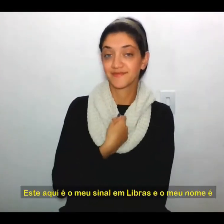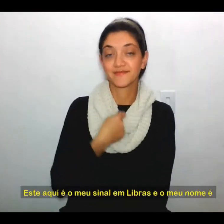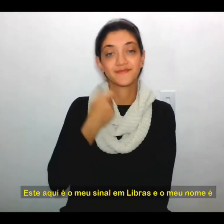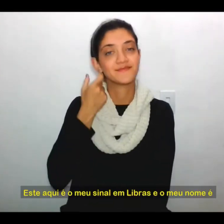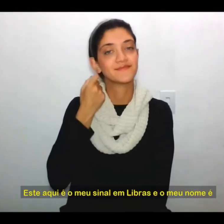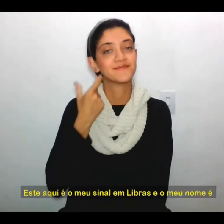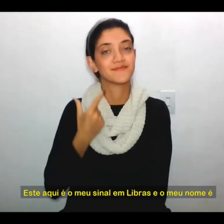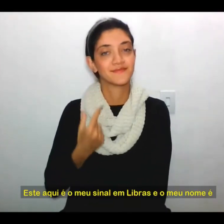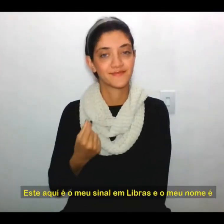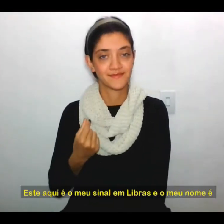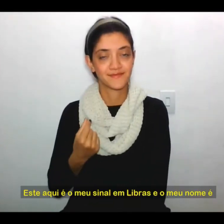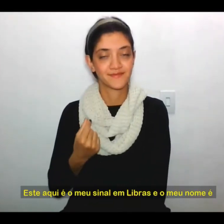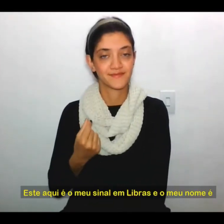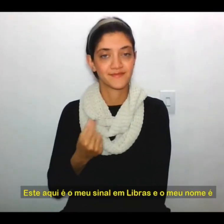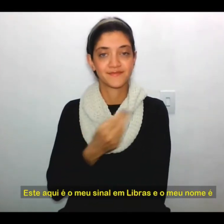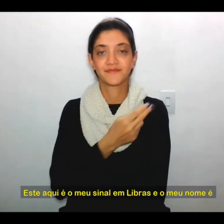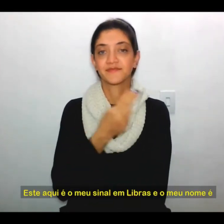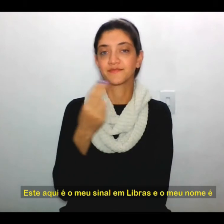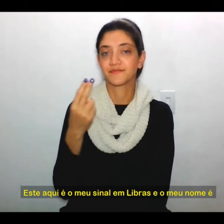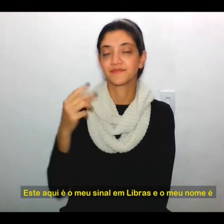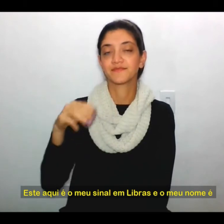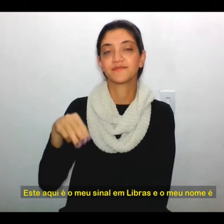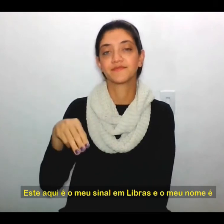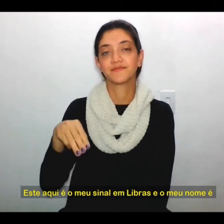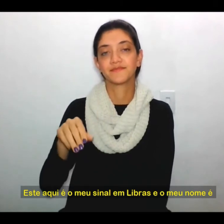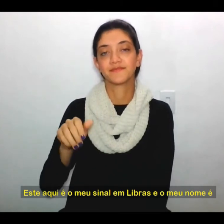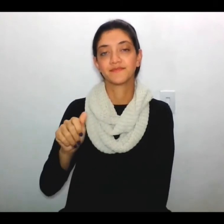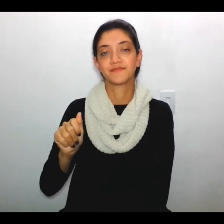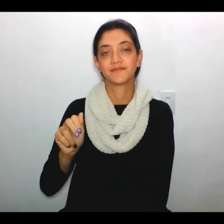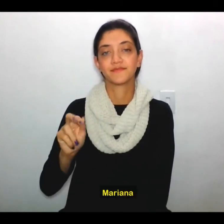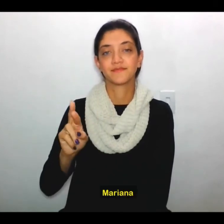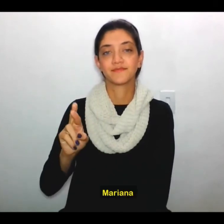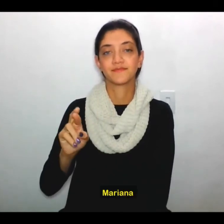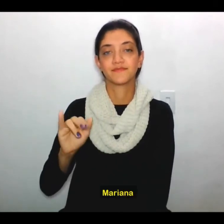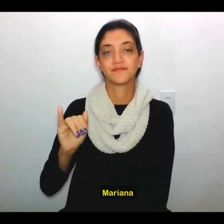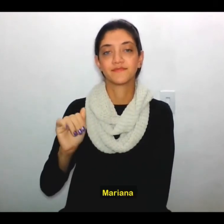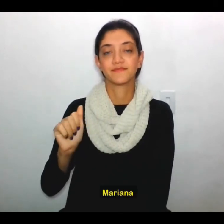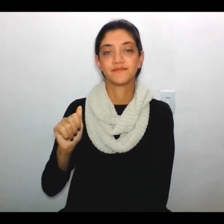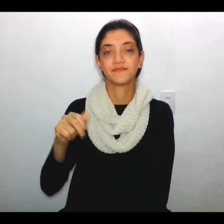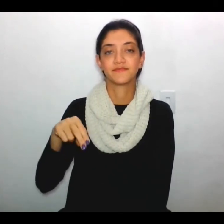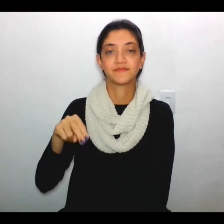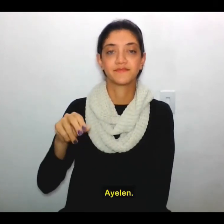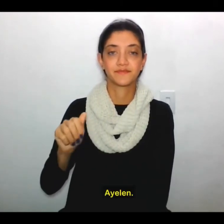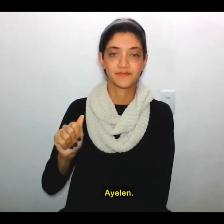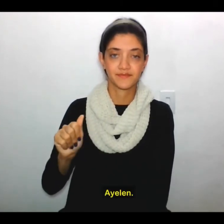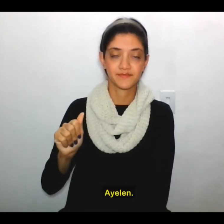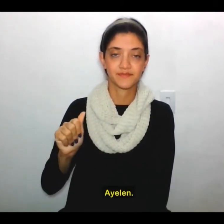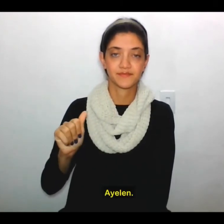esse aqui é o meu sinal em libras e o meu nome é Mariana Aiellen.